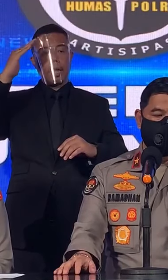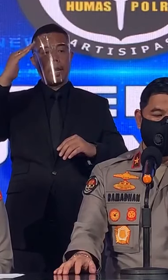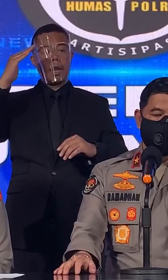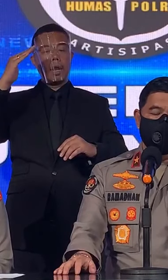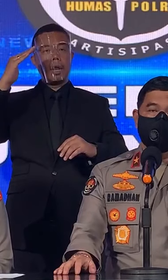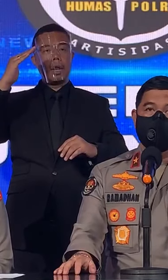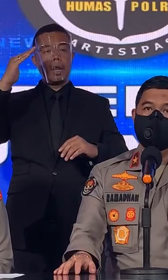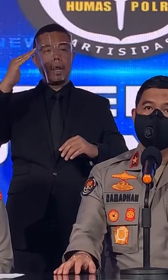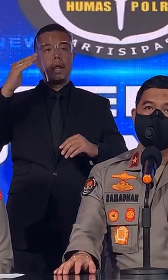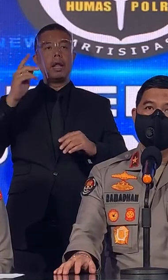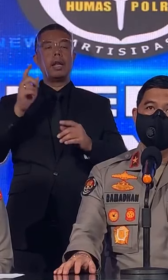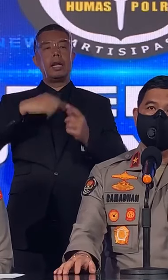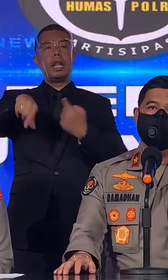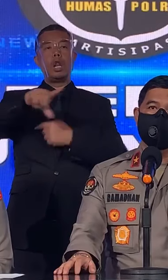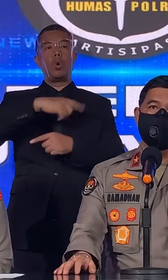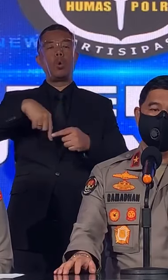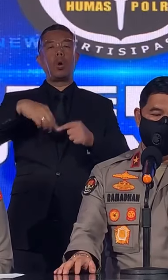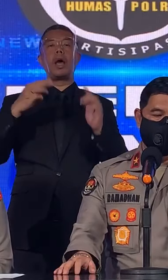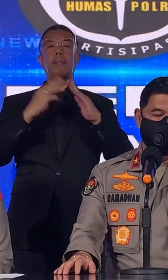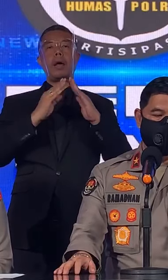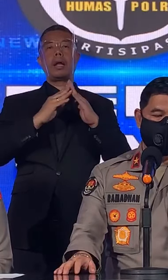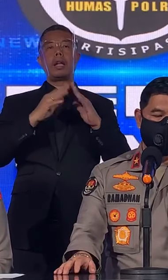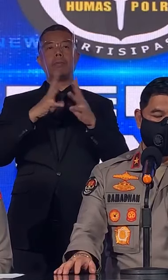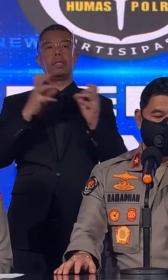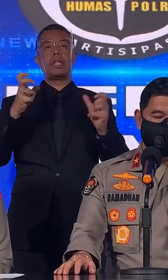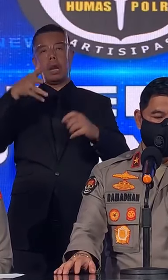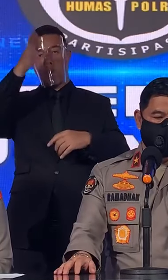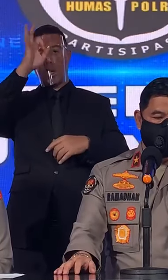Di lingkungan Mabes Polri